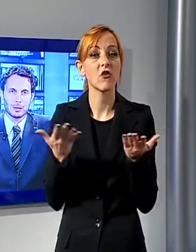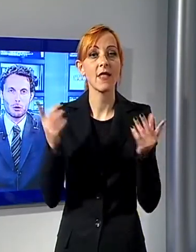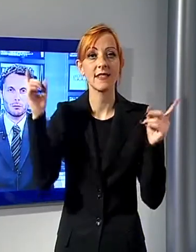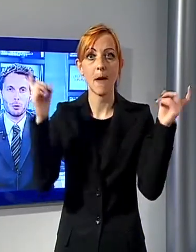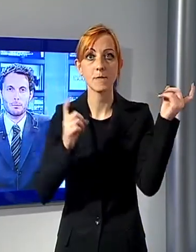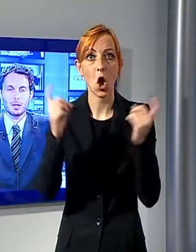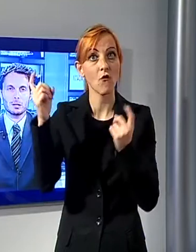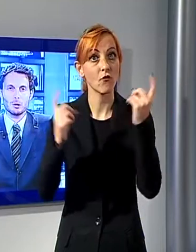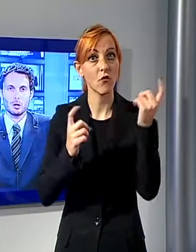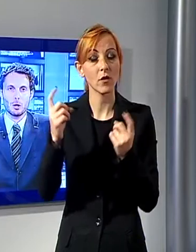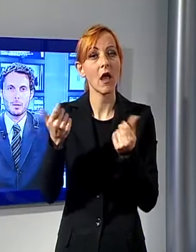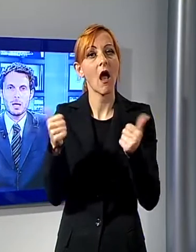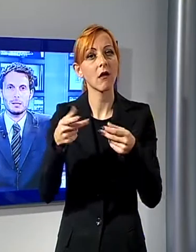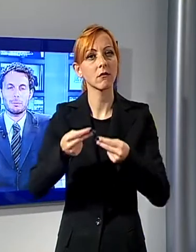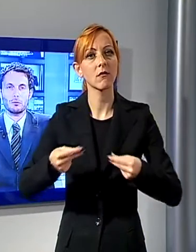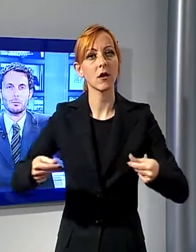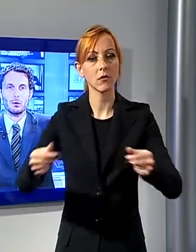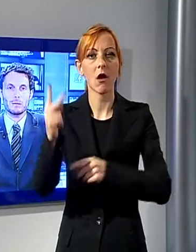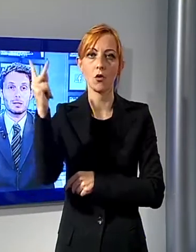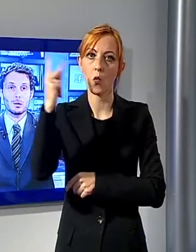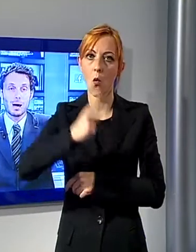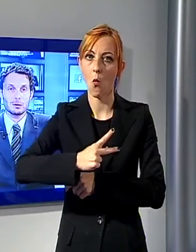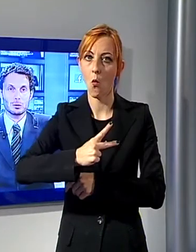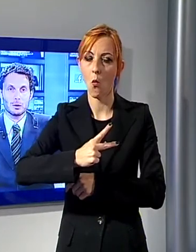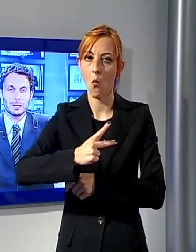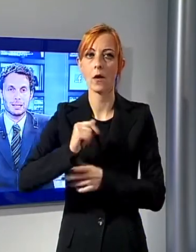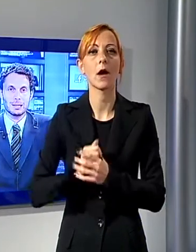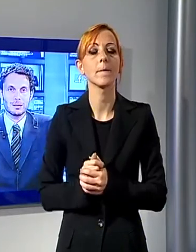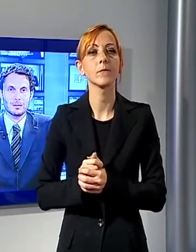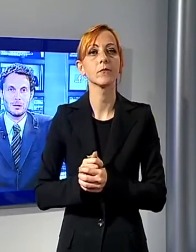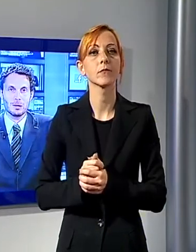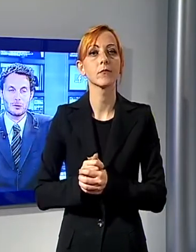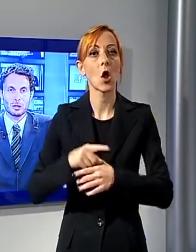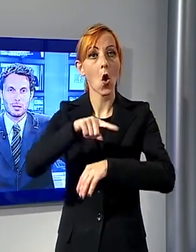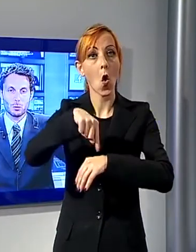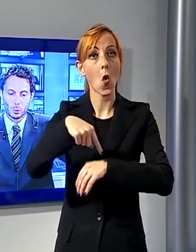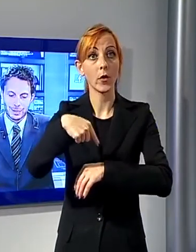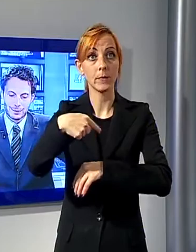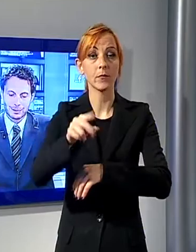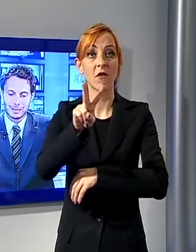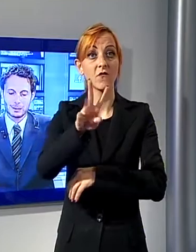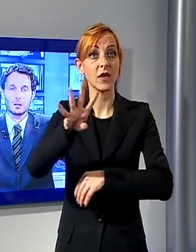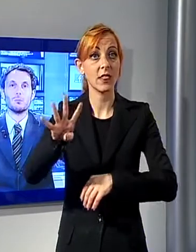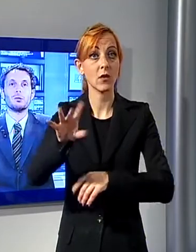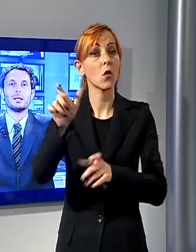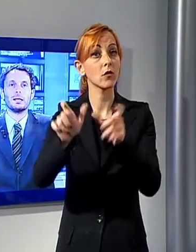il nostro territorio. Nelle prossime ore 24 richiedenti asilo lasceranno Lucca destinate tre comuni del